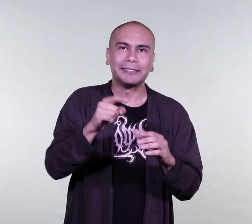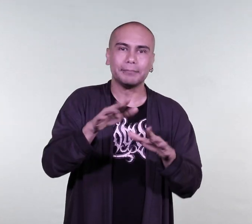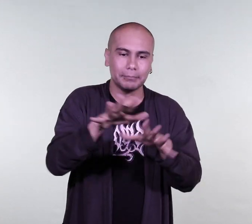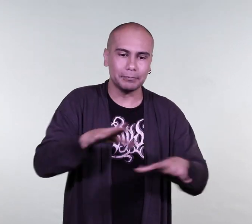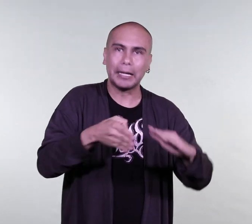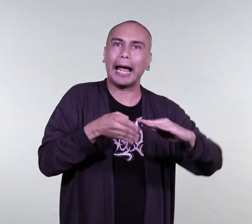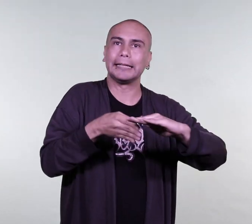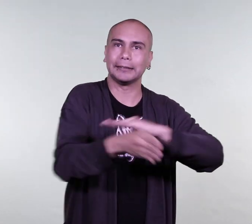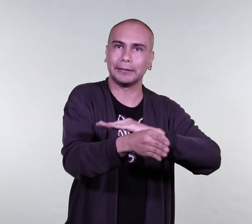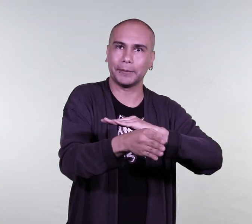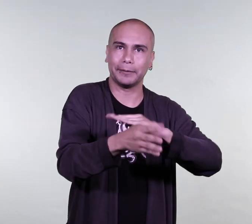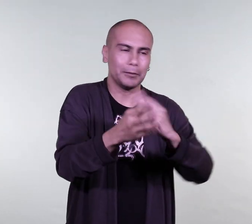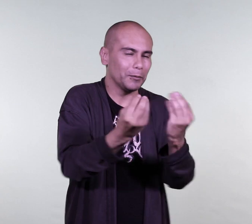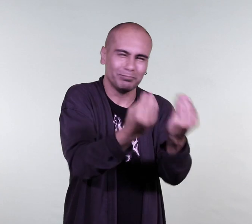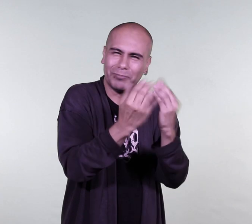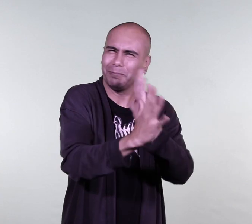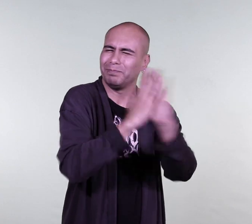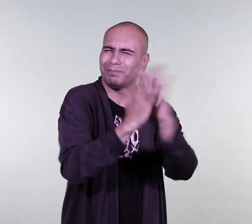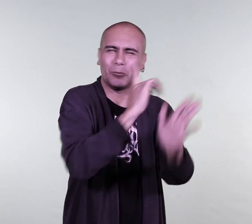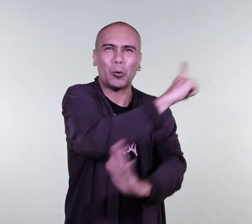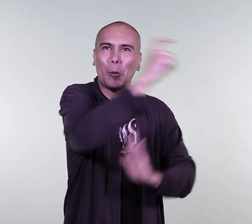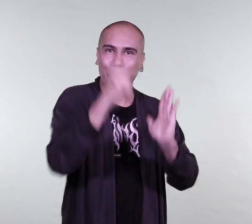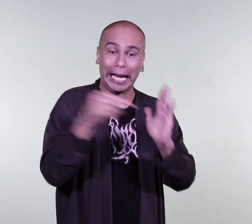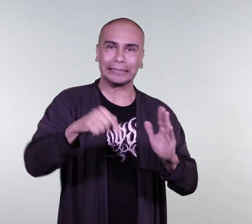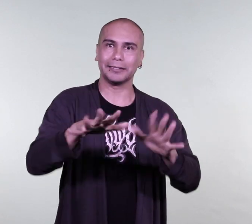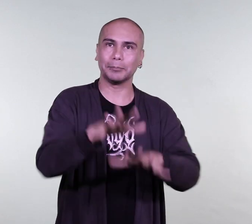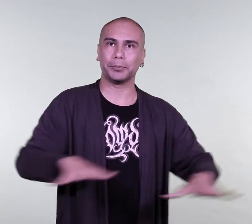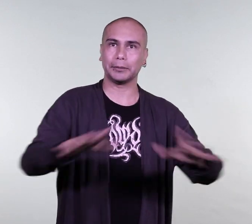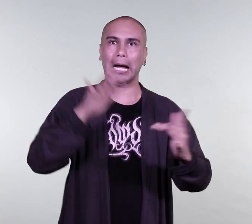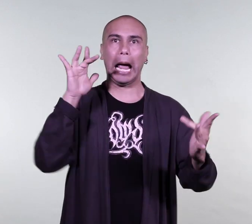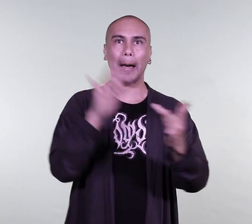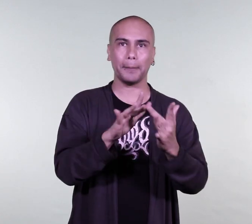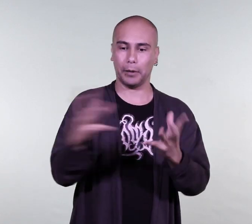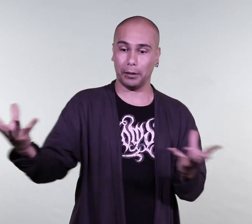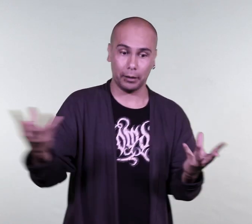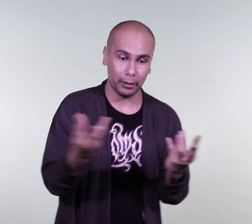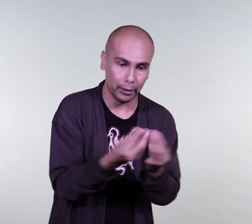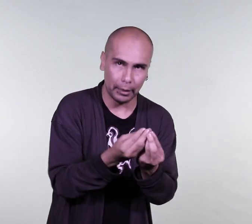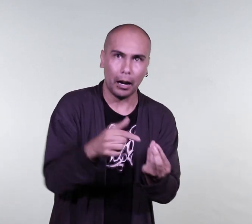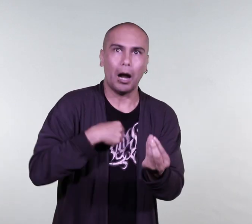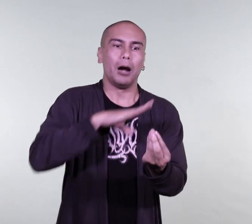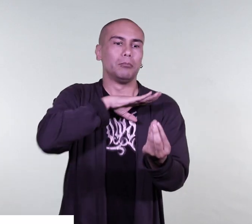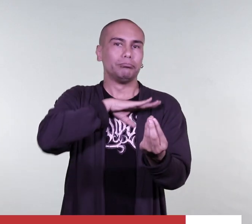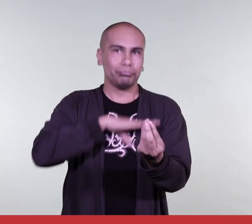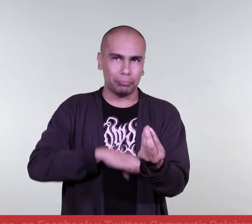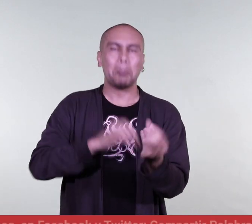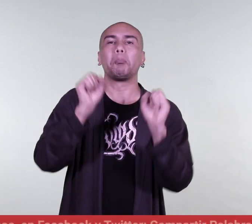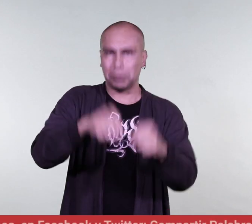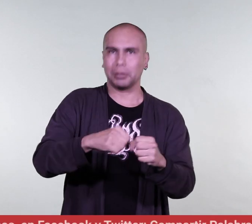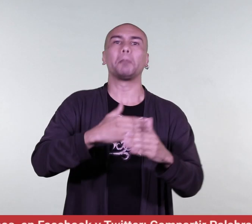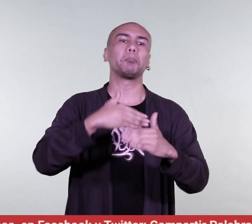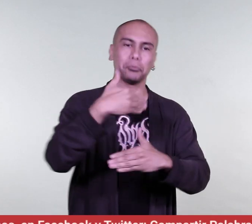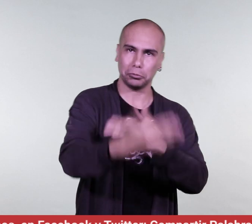en un espacio accesible y podrá acceder a la información, a todos los procesos y de esa manera se garantiza